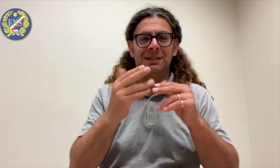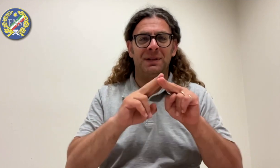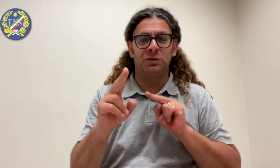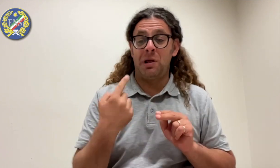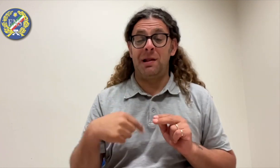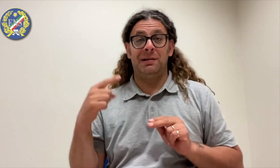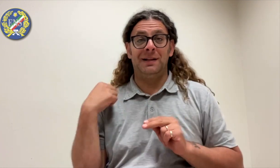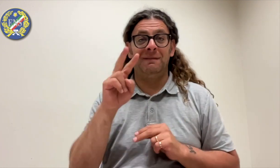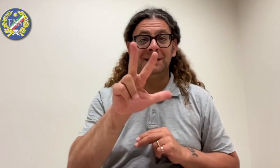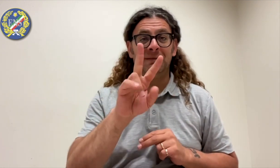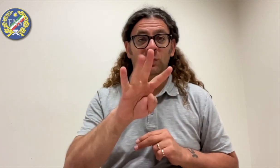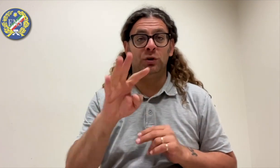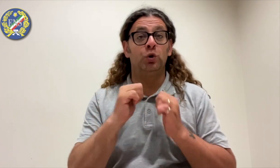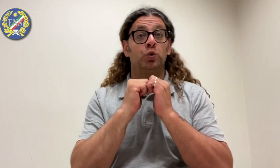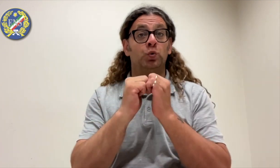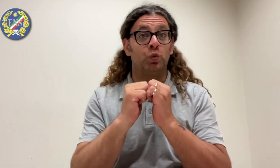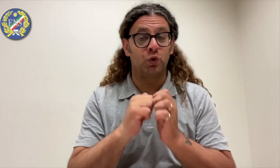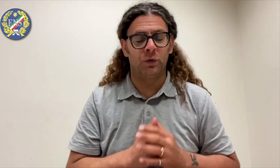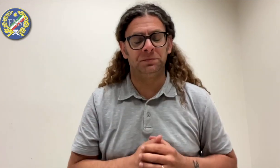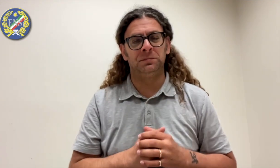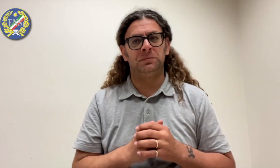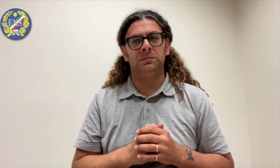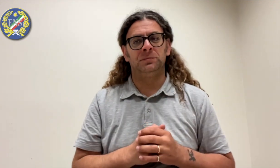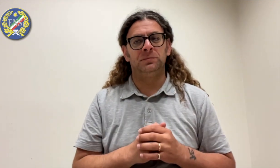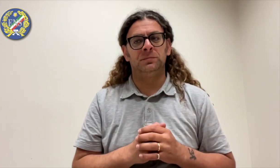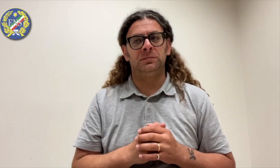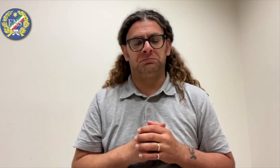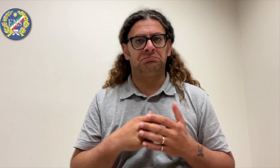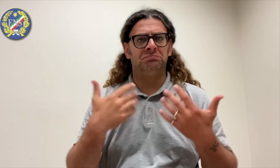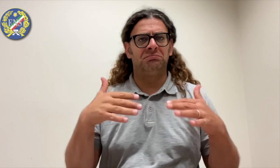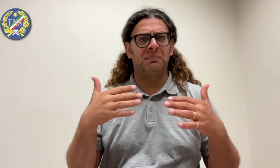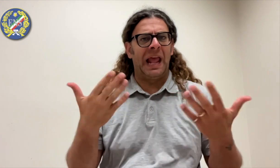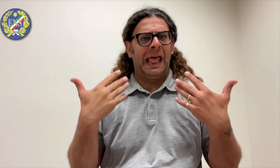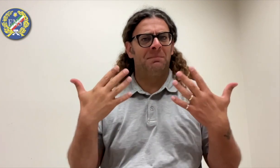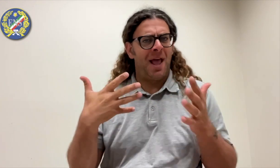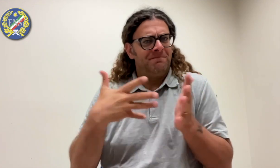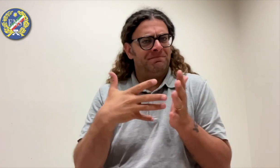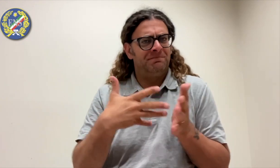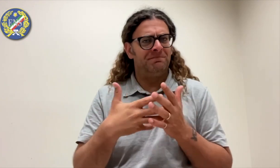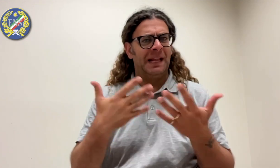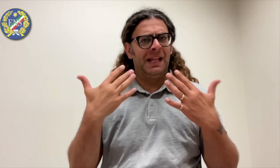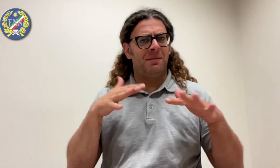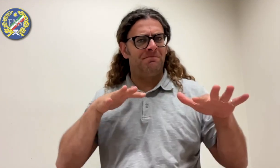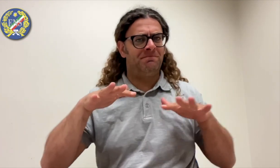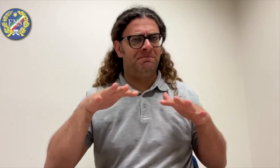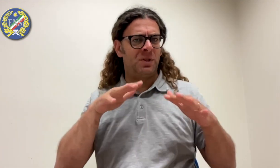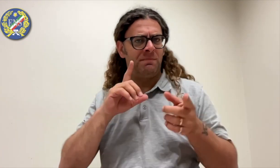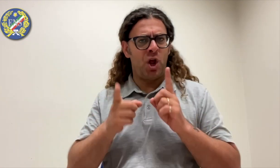dell'Assemblea Nazionale che si è svolta il 23 e il 24 giugno scorsi. Il clima, da un punto di vista